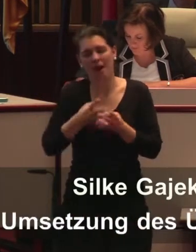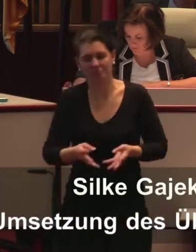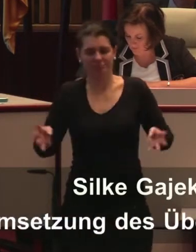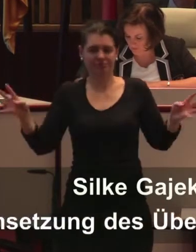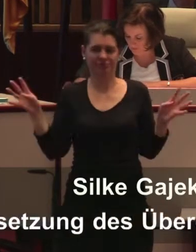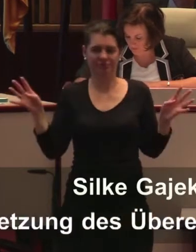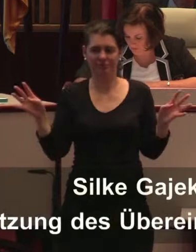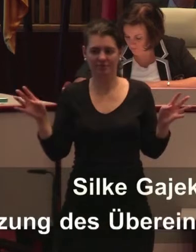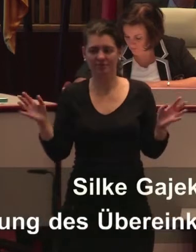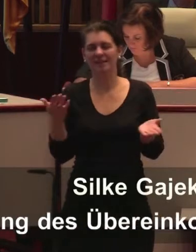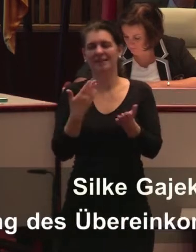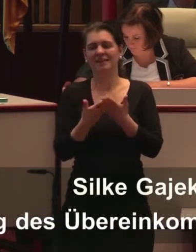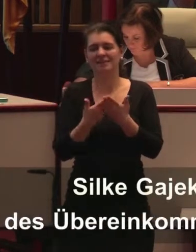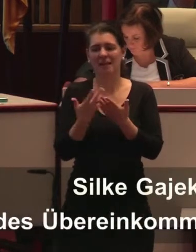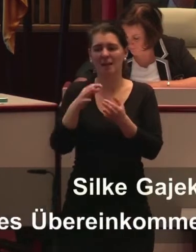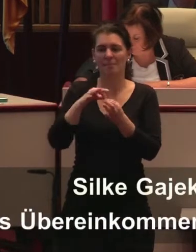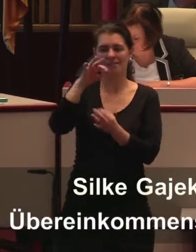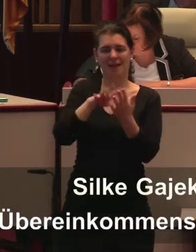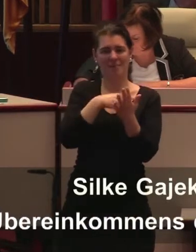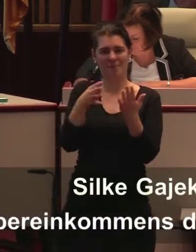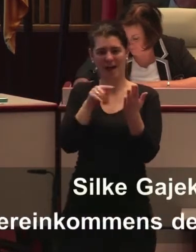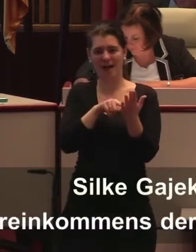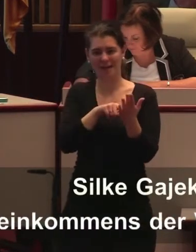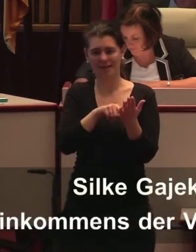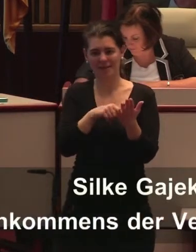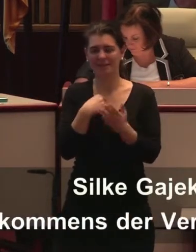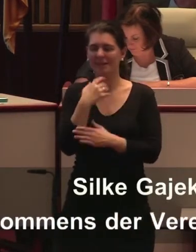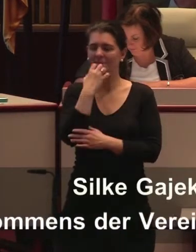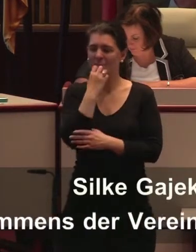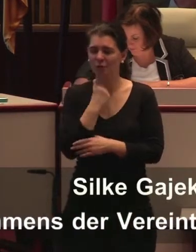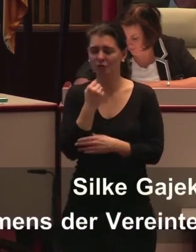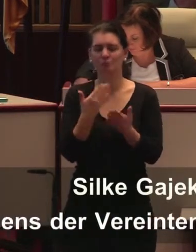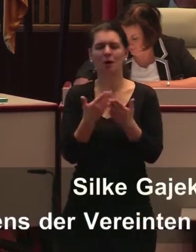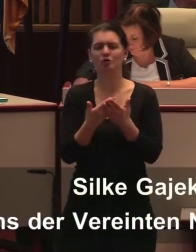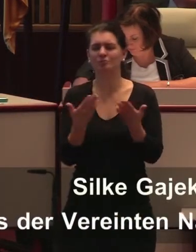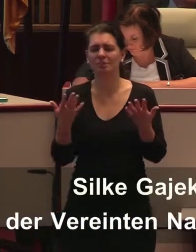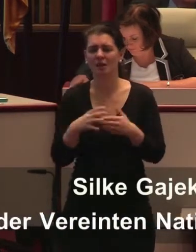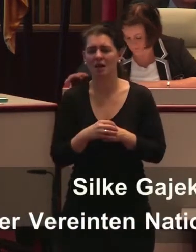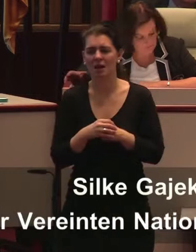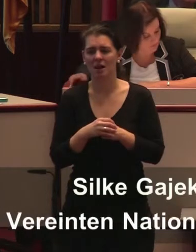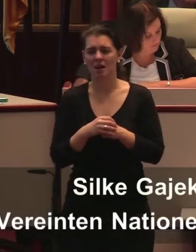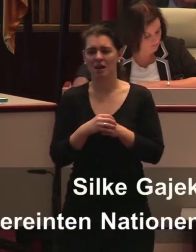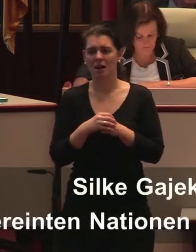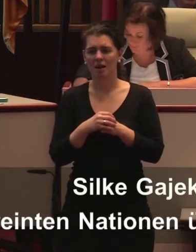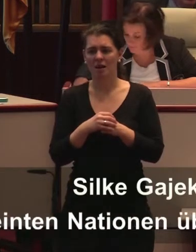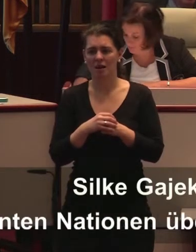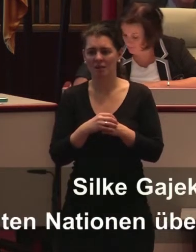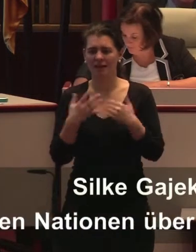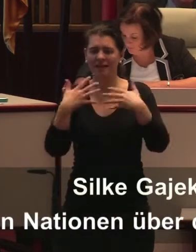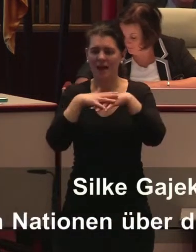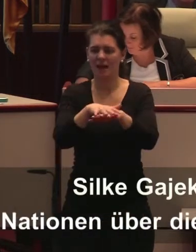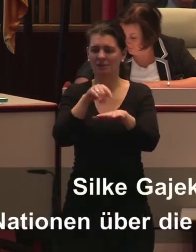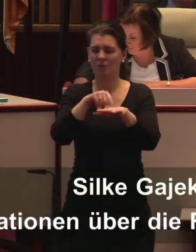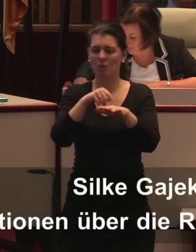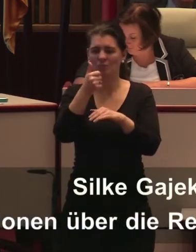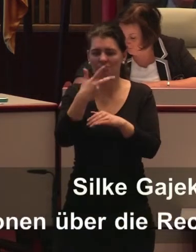Punkte, die wichtig sind, ich denke auch an Migration, sind alles Punkte, die man irgendwie vergeblich sucht. Und ich denke, Herr